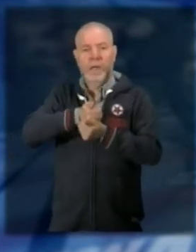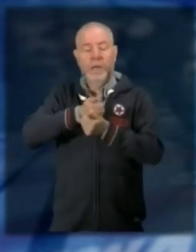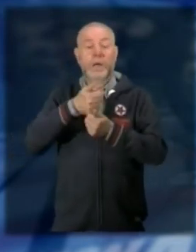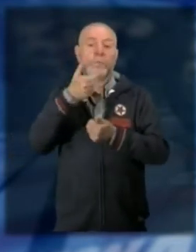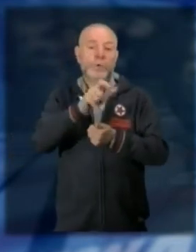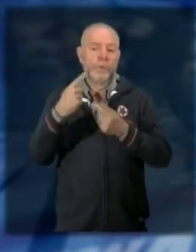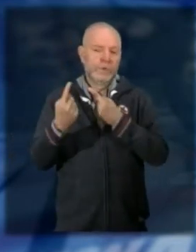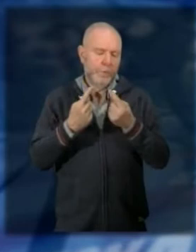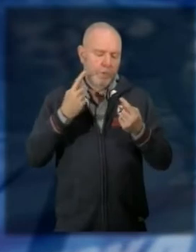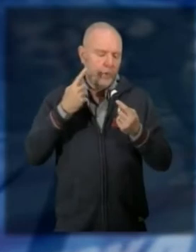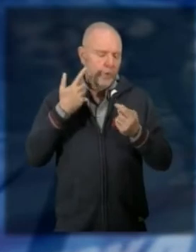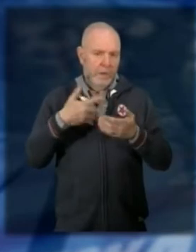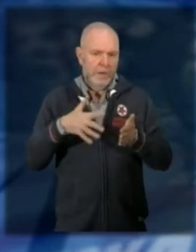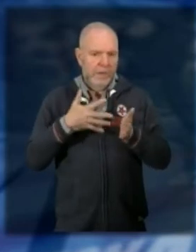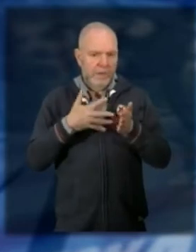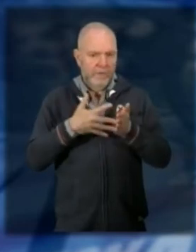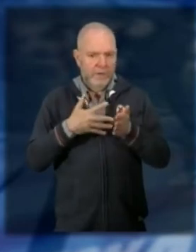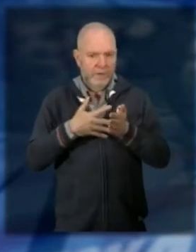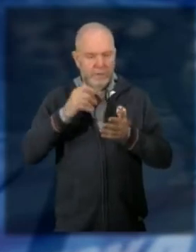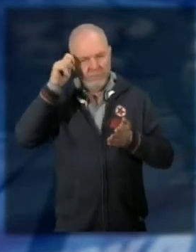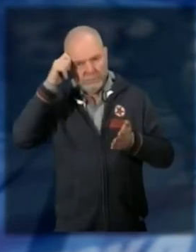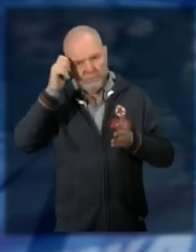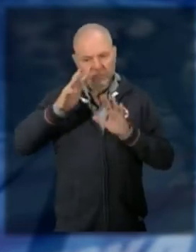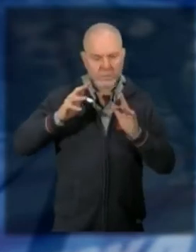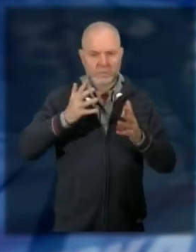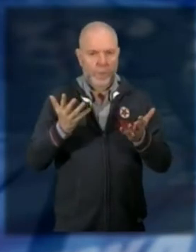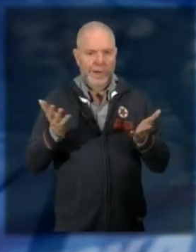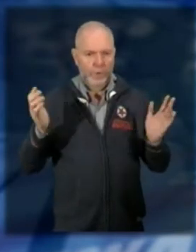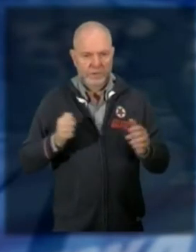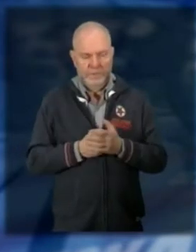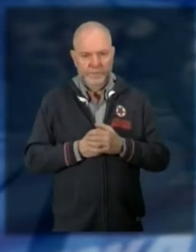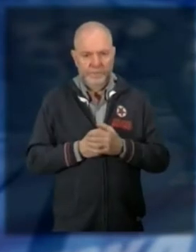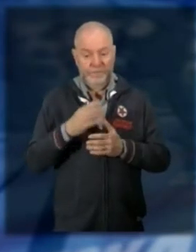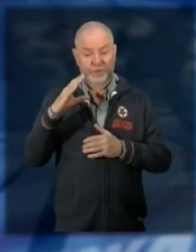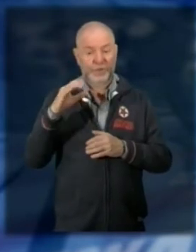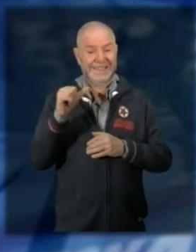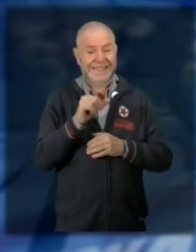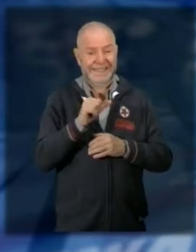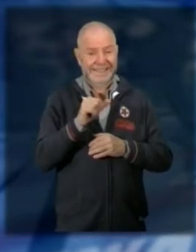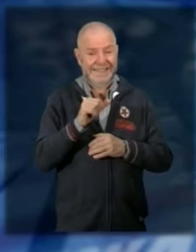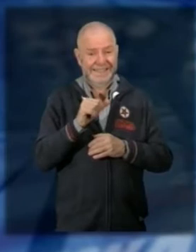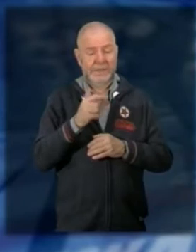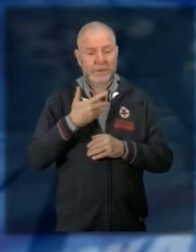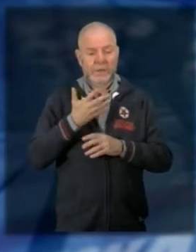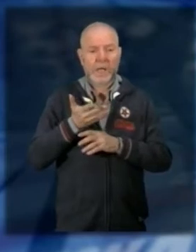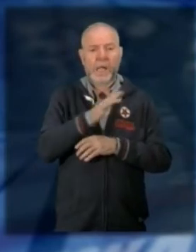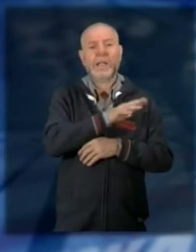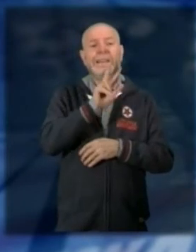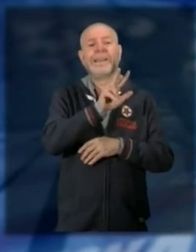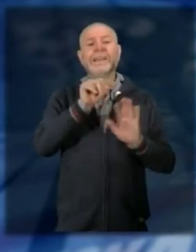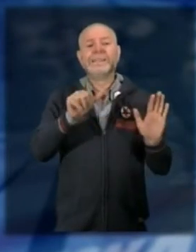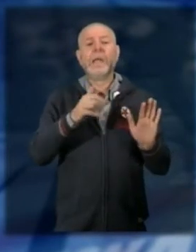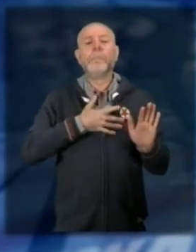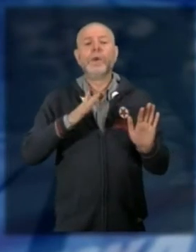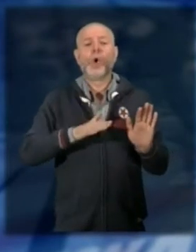situazioni difficili anche legate alla piccola criminalità il CIS ha poi 36 minori in affido e